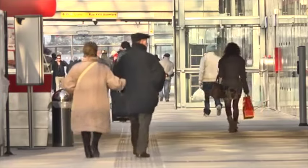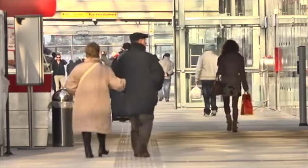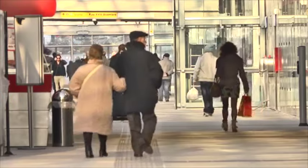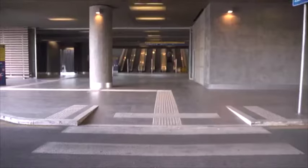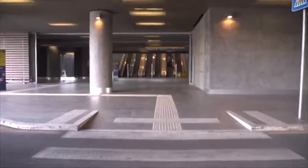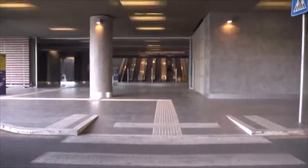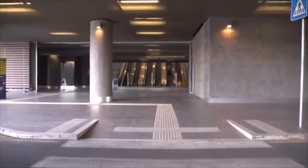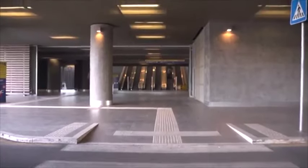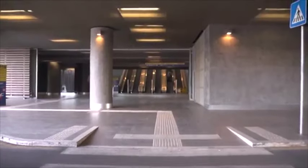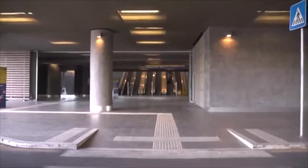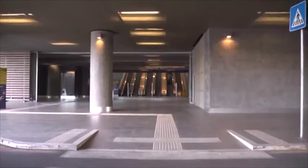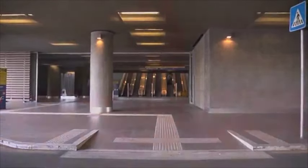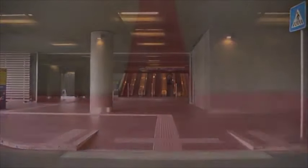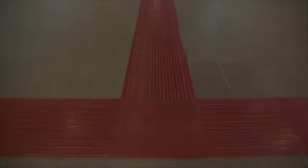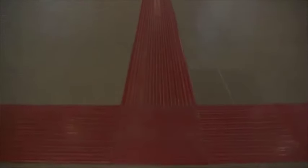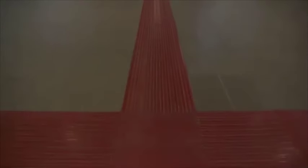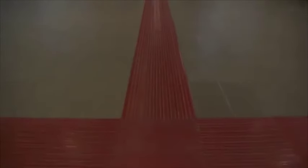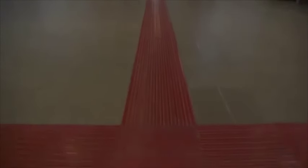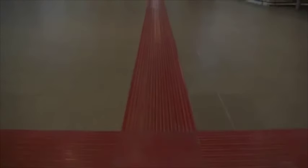viaggiare serenamente e in sicurezza